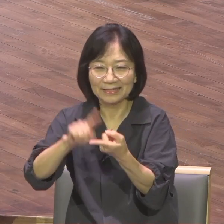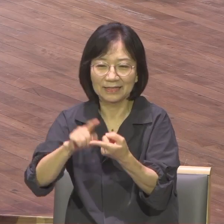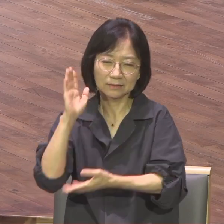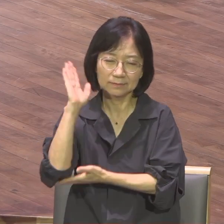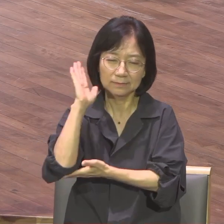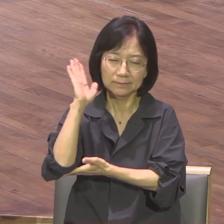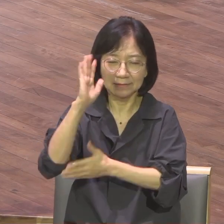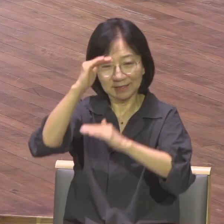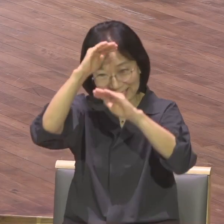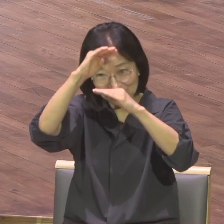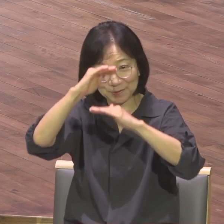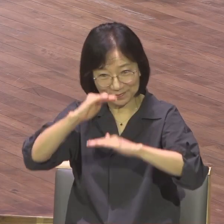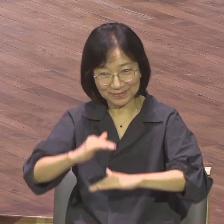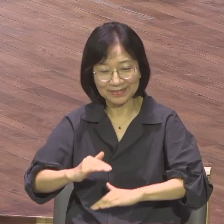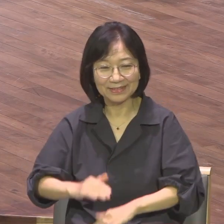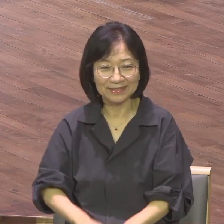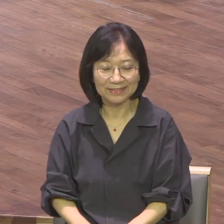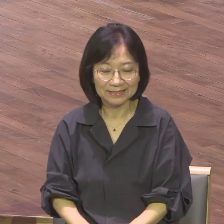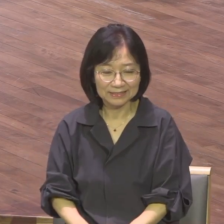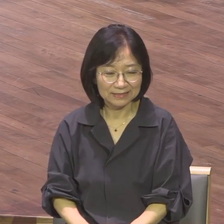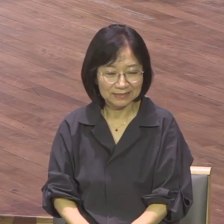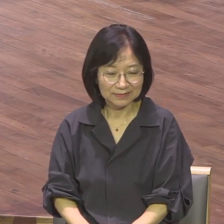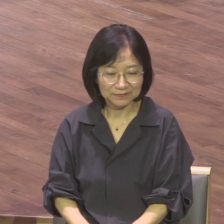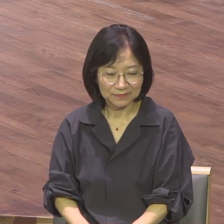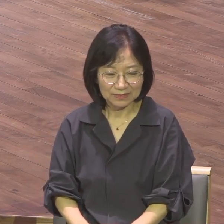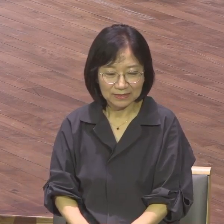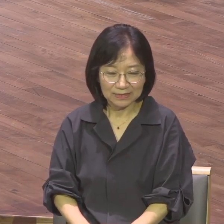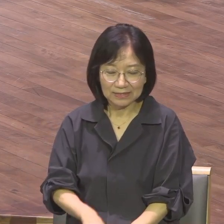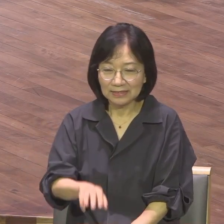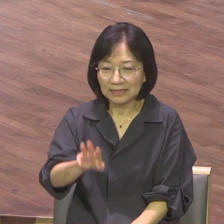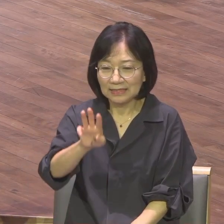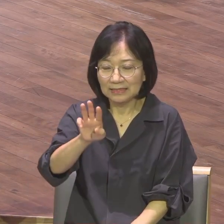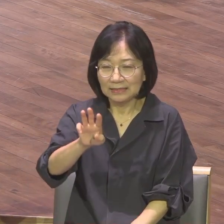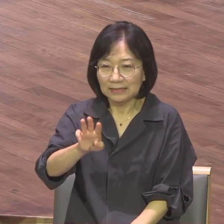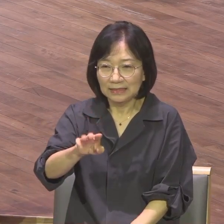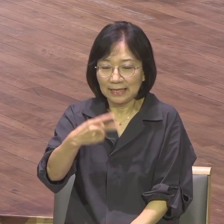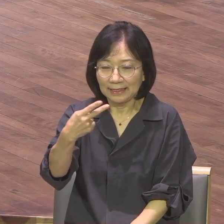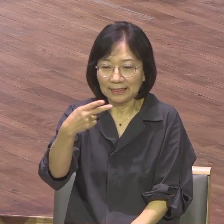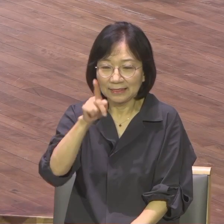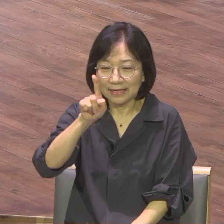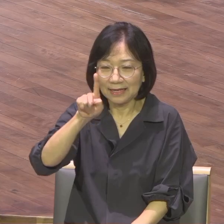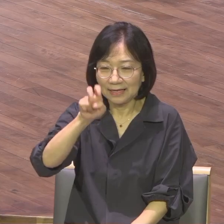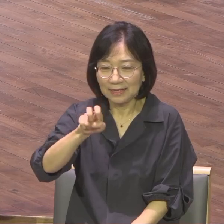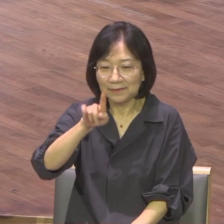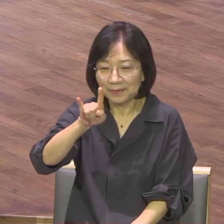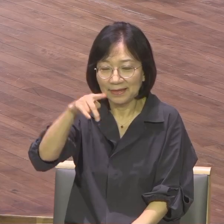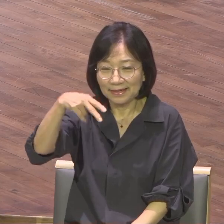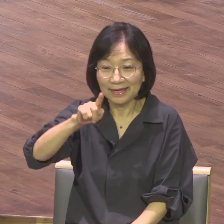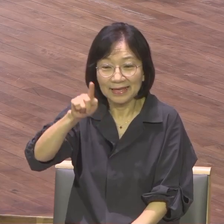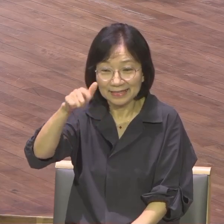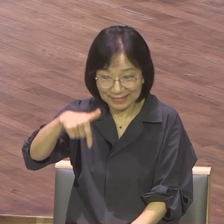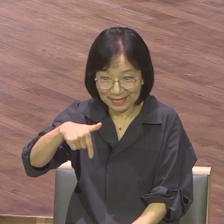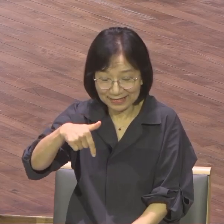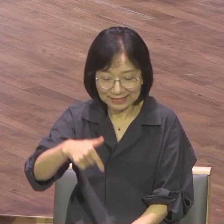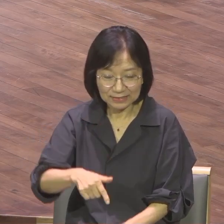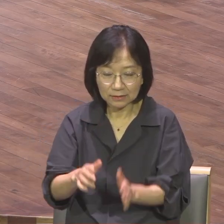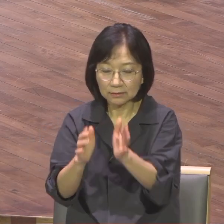AD 34년 다메색에서 시작해서 AD 67년 로마 황제 때